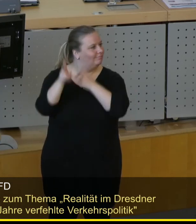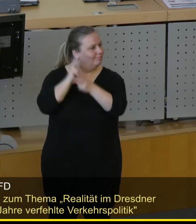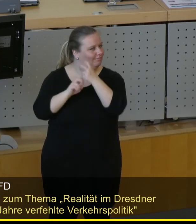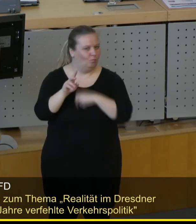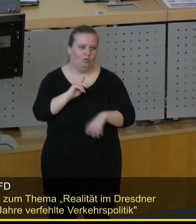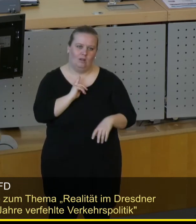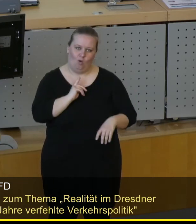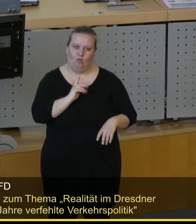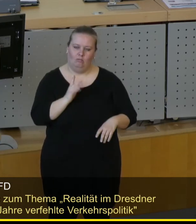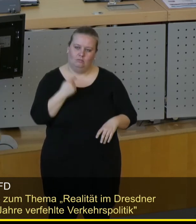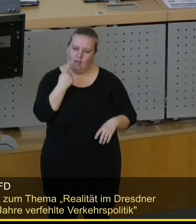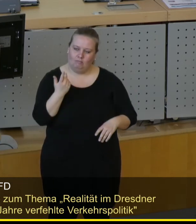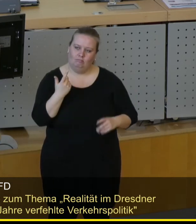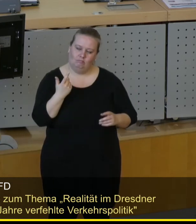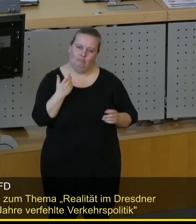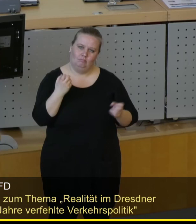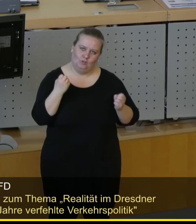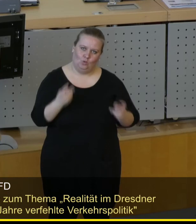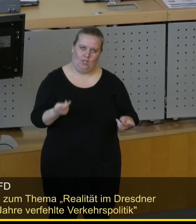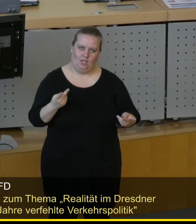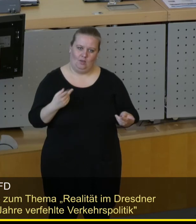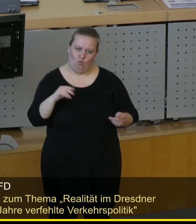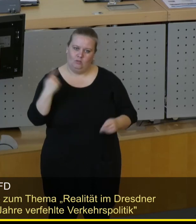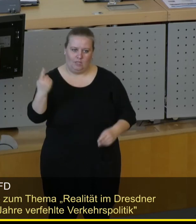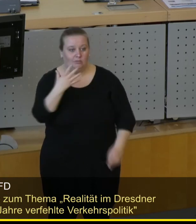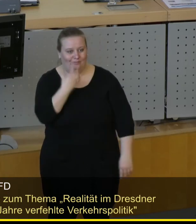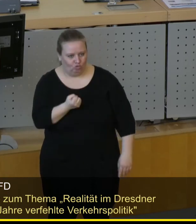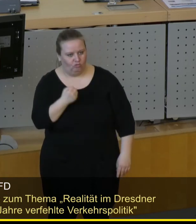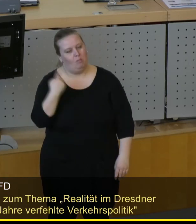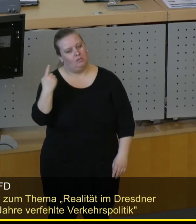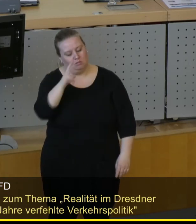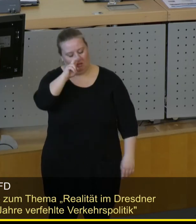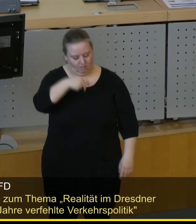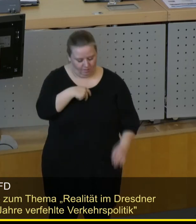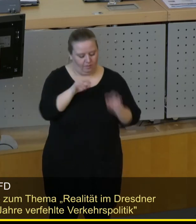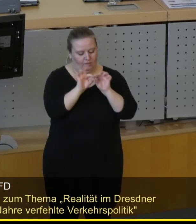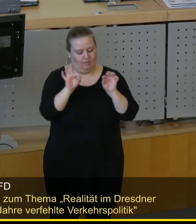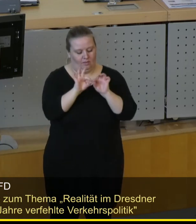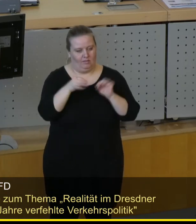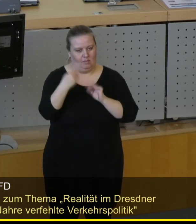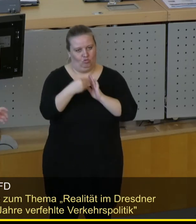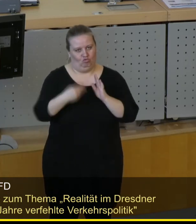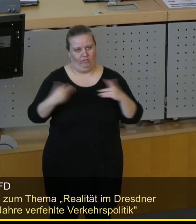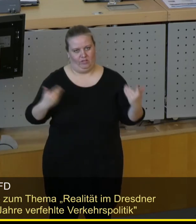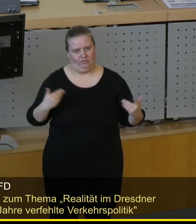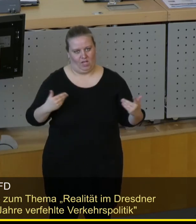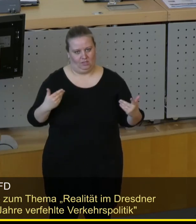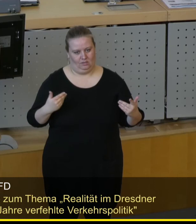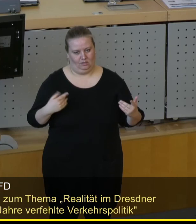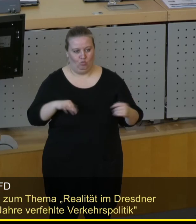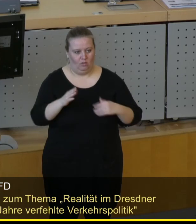uns natürlich davon einerseits überzeugt, dass er ja das Richtige will, aber er sollte auch immer das Kleingedruckte lesen, wie halt in diesem